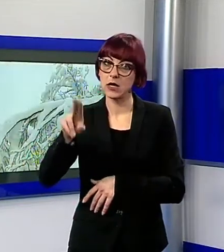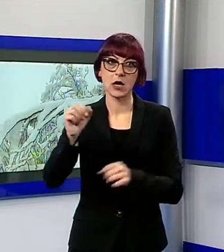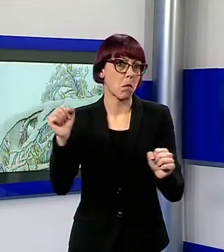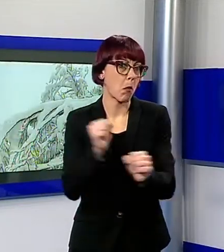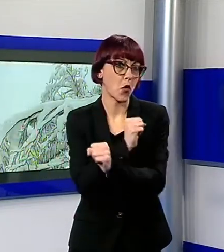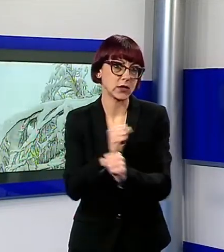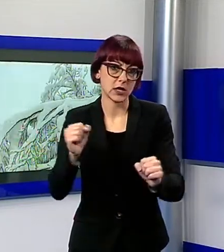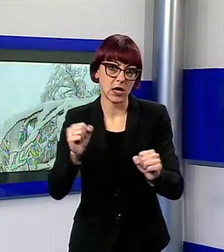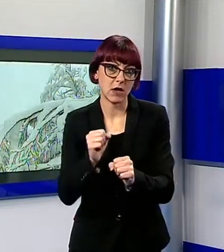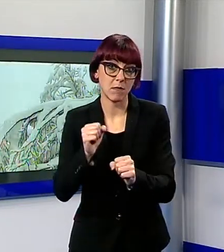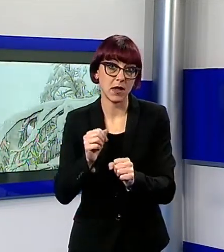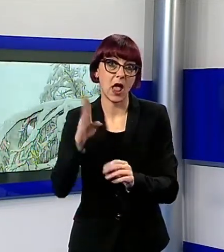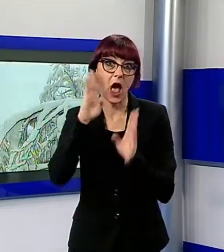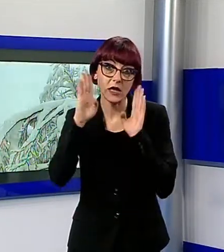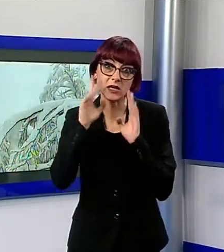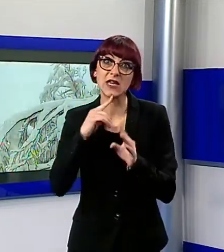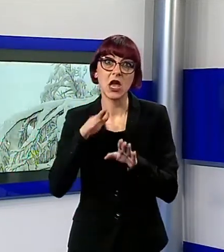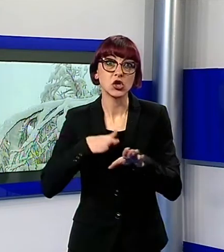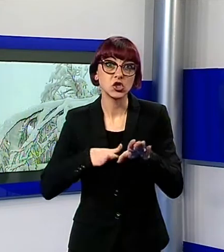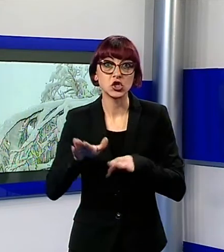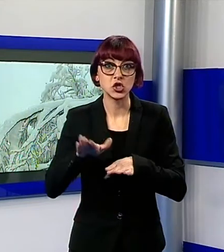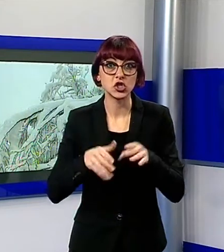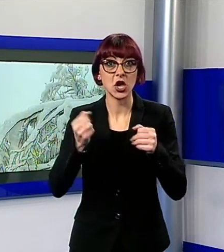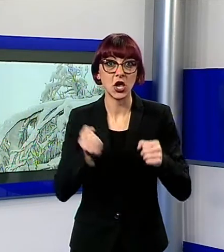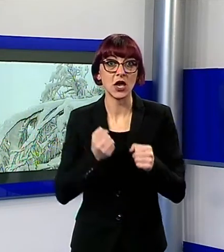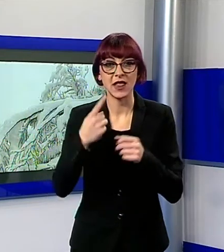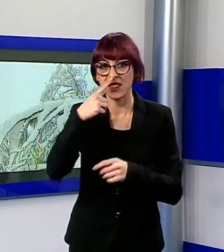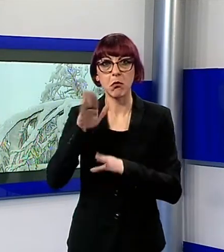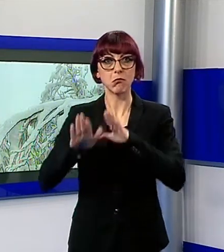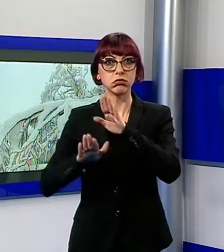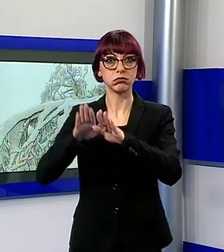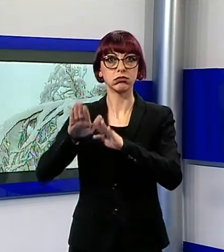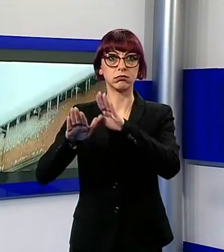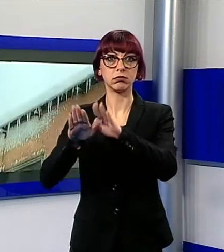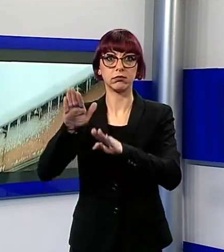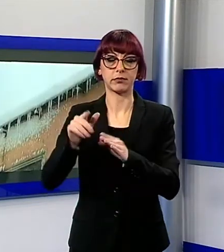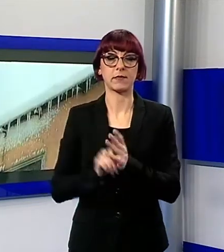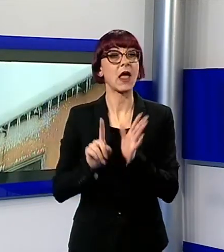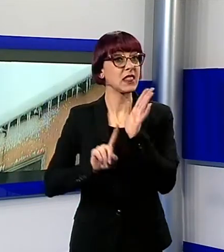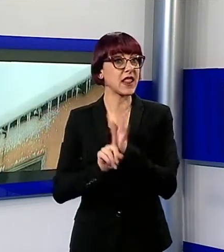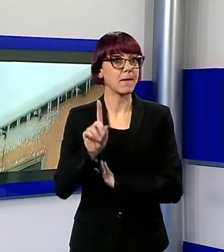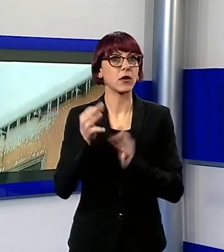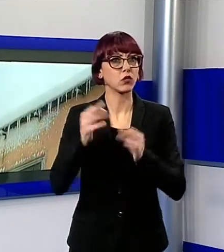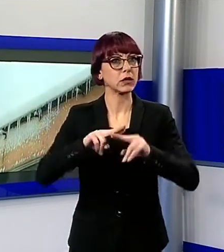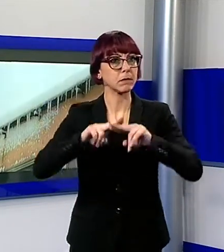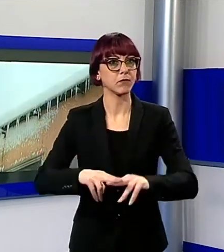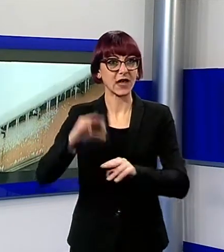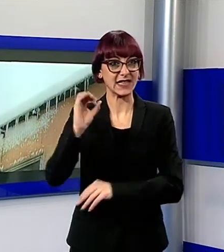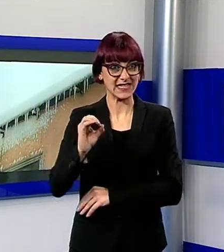queste ore sulle Alpi Apuane, al di sopra dei millimetri, la temperatura non ha superato lo zero e dunque anche sentieri classici